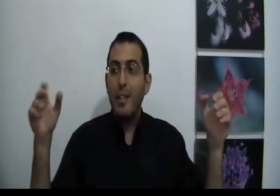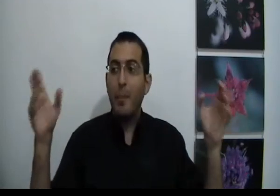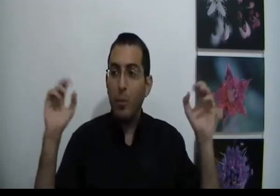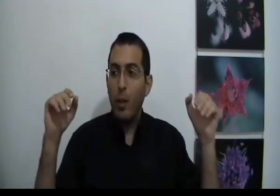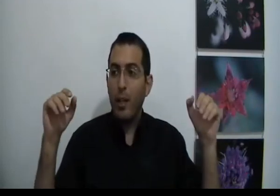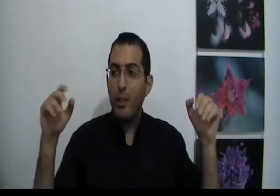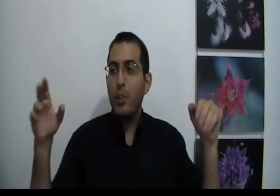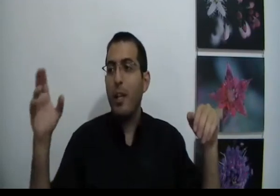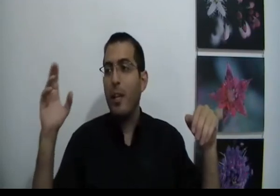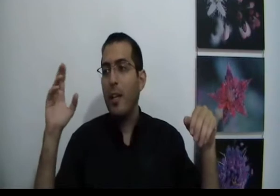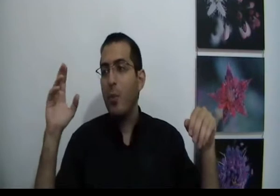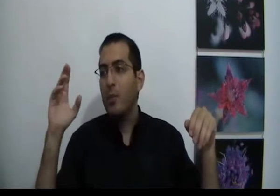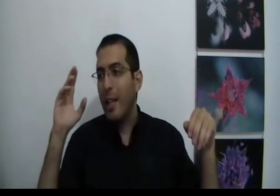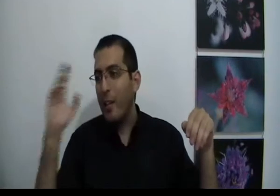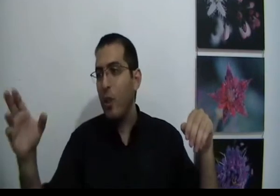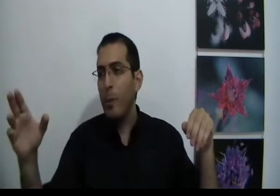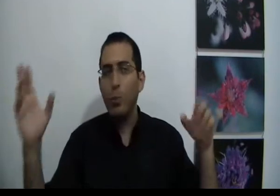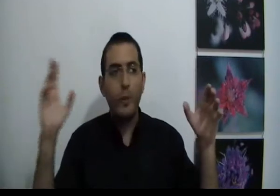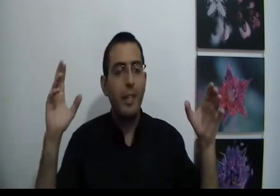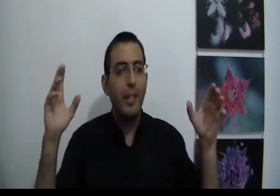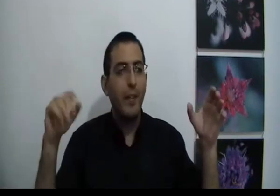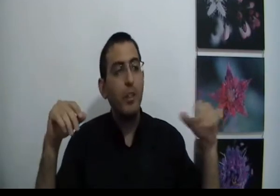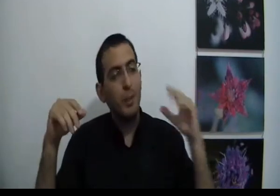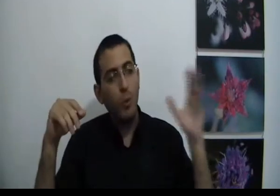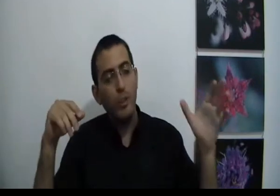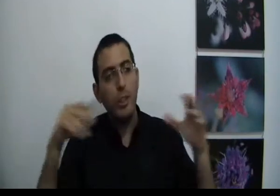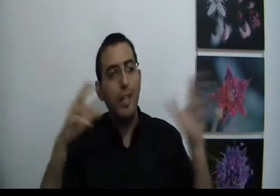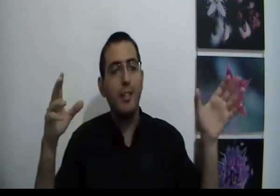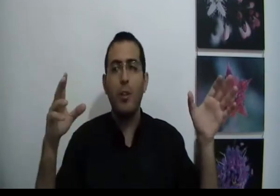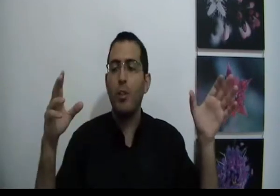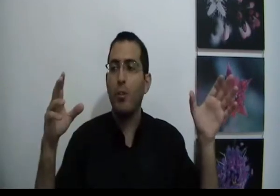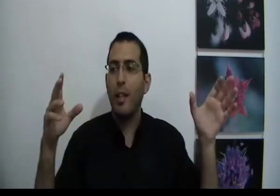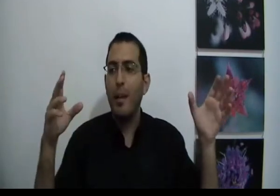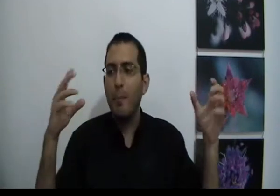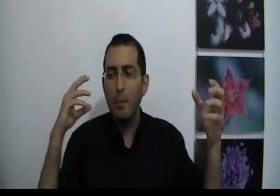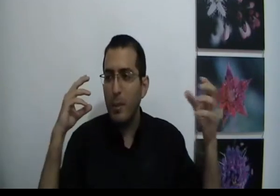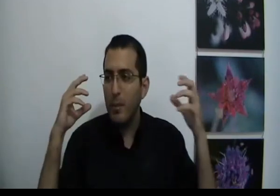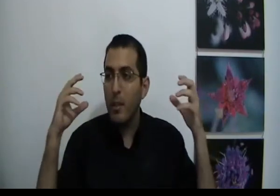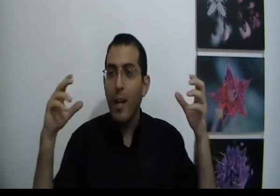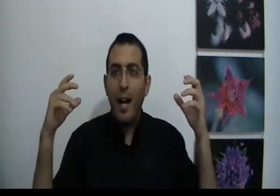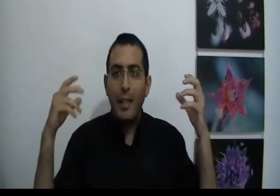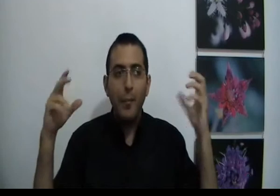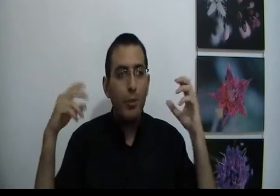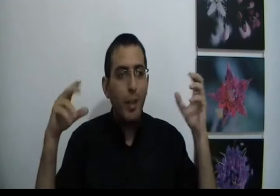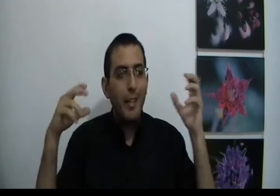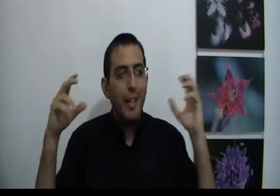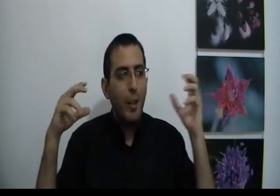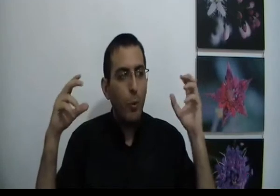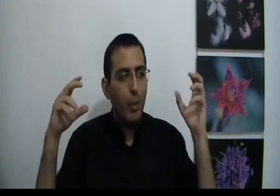האדם בטוח שהוא צריך שכל מה שהוא רוצה יקרה ושמה שהוא לא רוצה שיקרה צריך לא לקרות האדם יותר מדי נעול